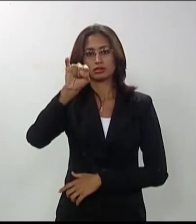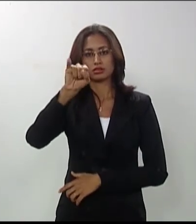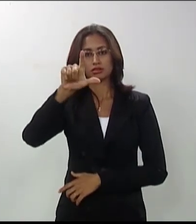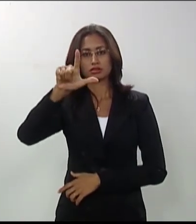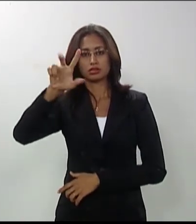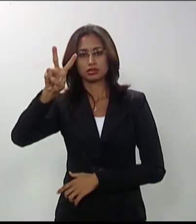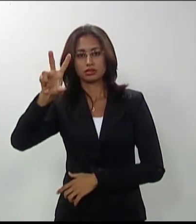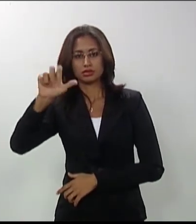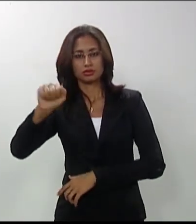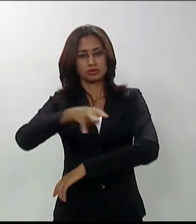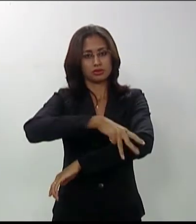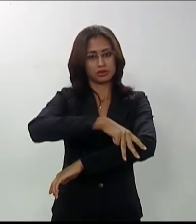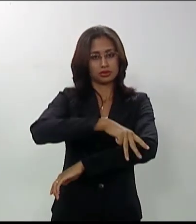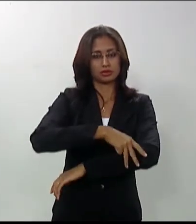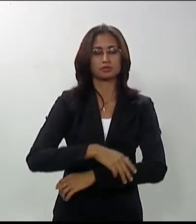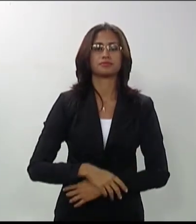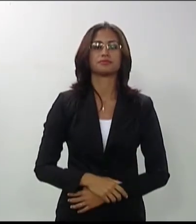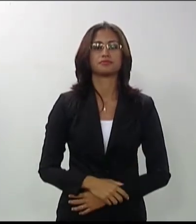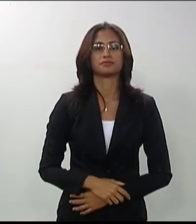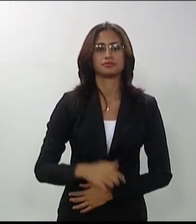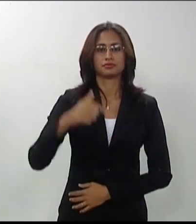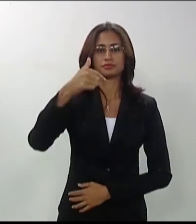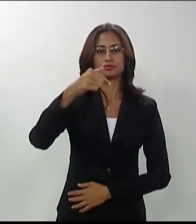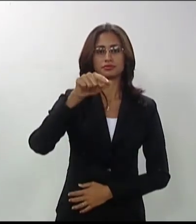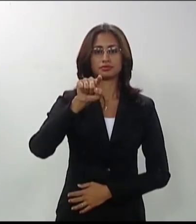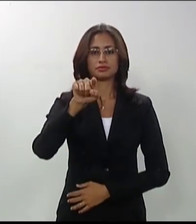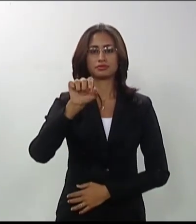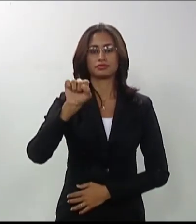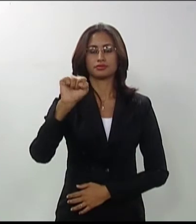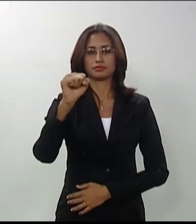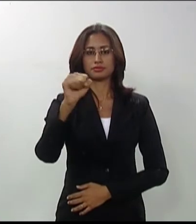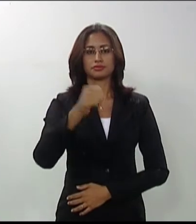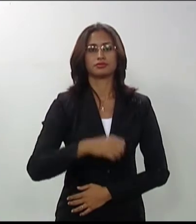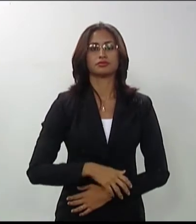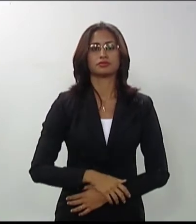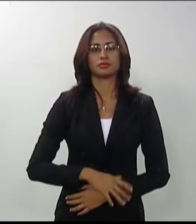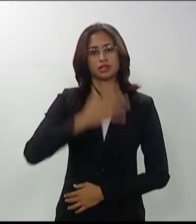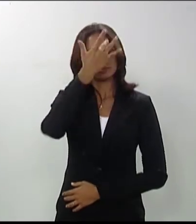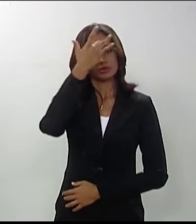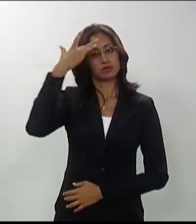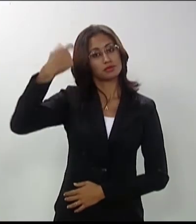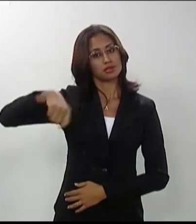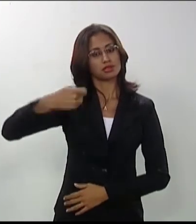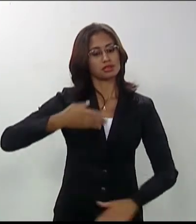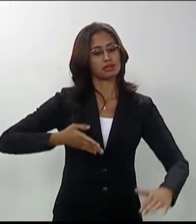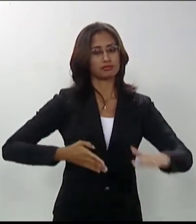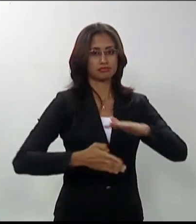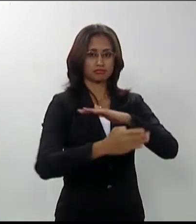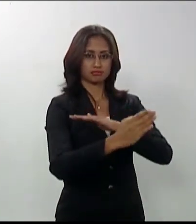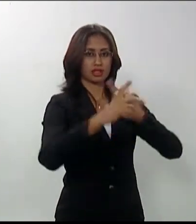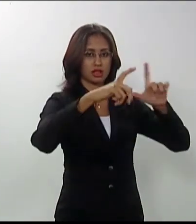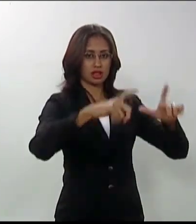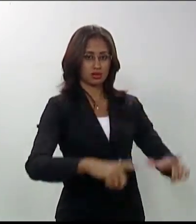vocal de livre escolha, gênero, estilo, época, etc. 3 pontos. Solfejo métrico à primeira vista.